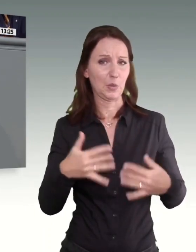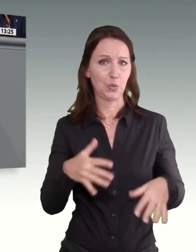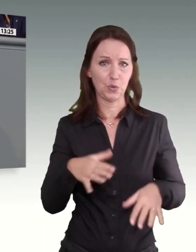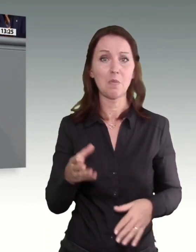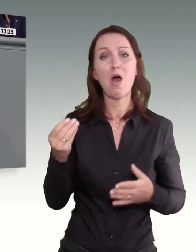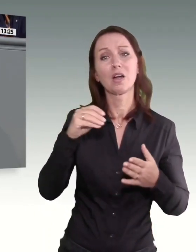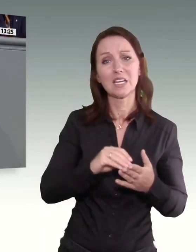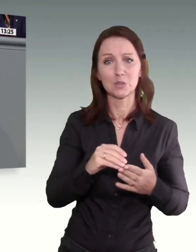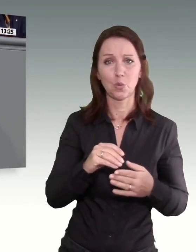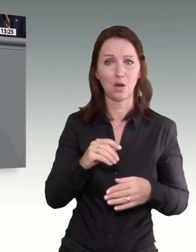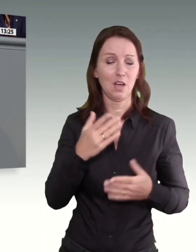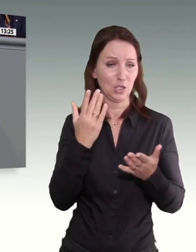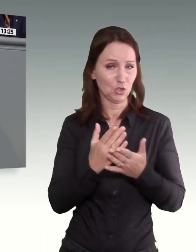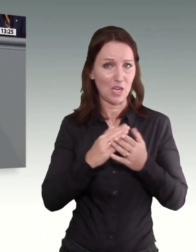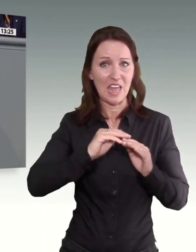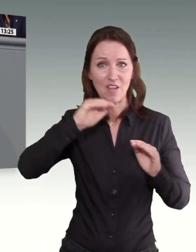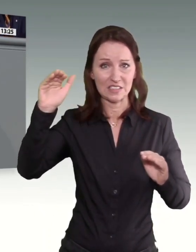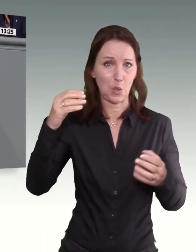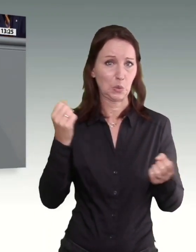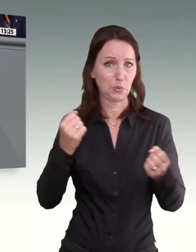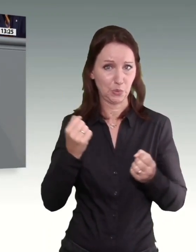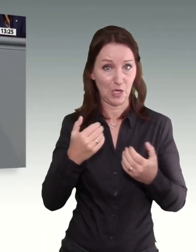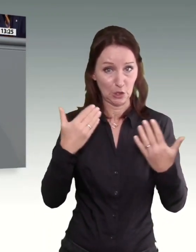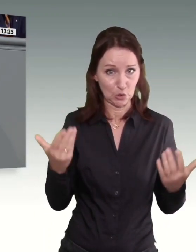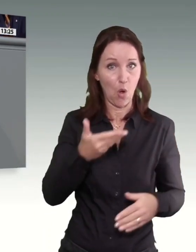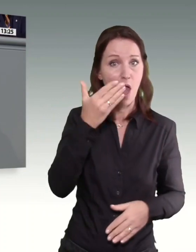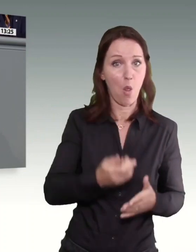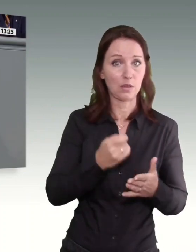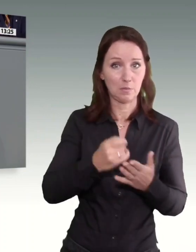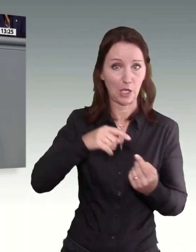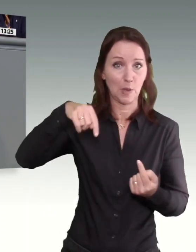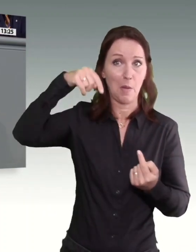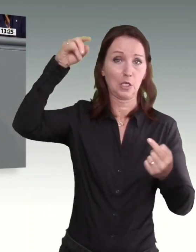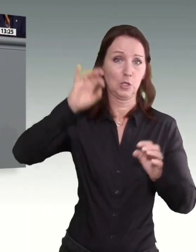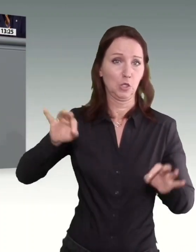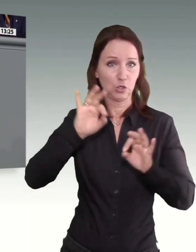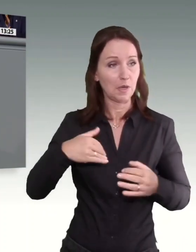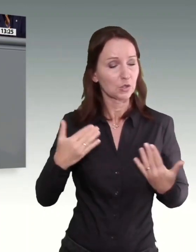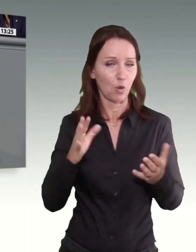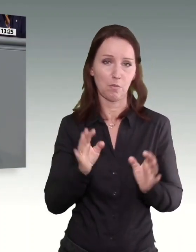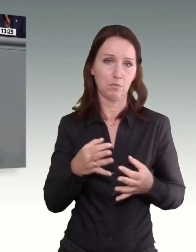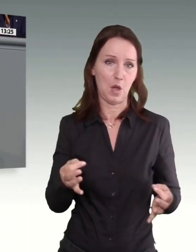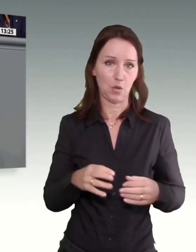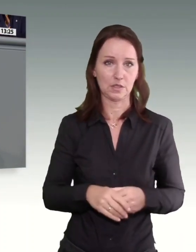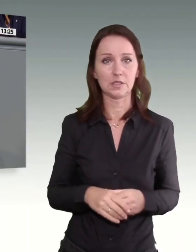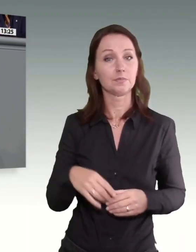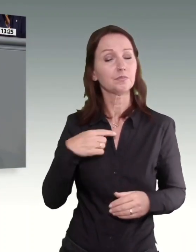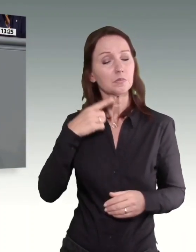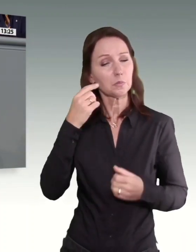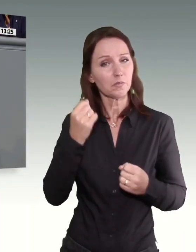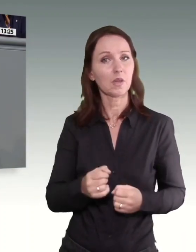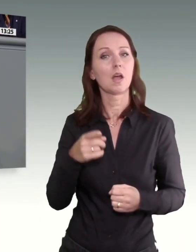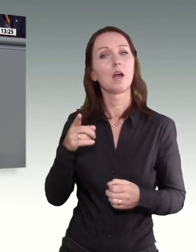so die Lohnpreisspirale an. Das brauchen wir gar nicht. Wir sind vielmehr überzeugt. Die Unabhängigkeit der Mindestlohnkommission,